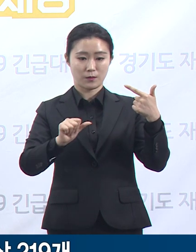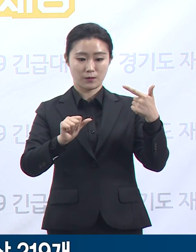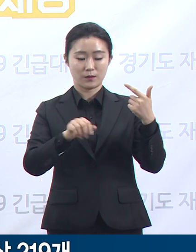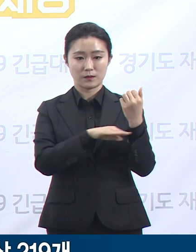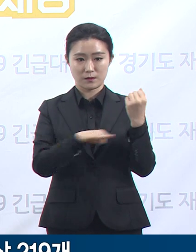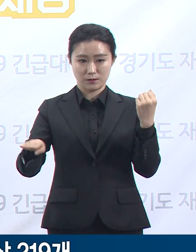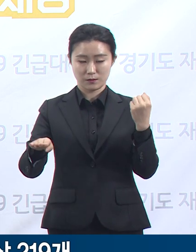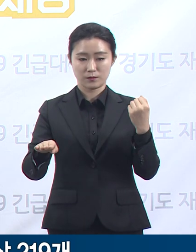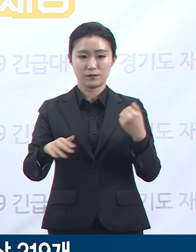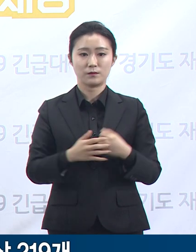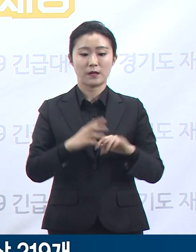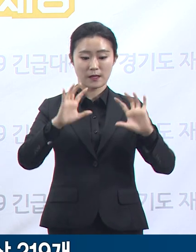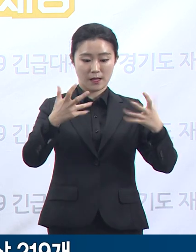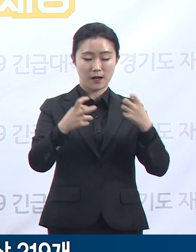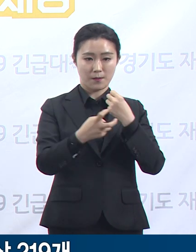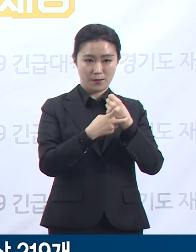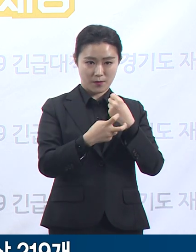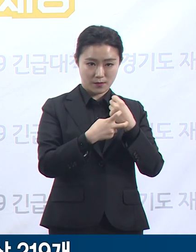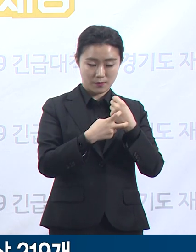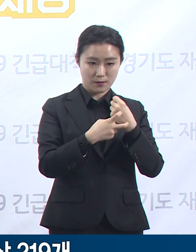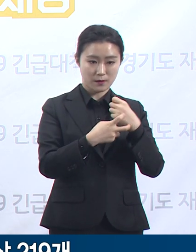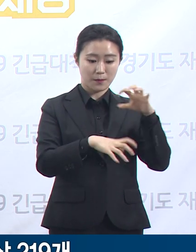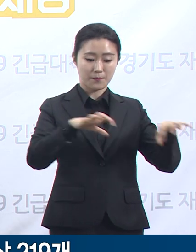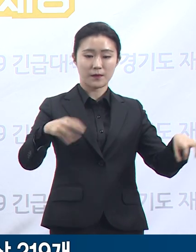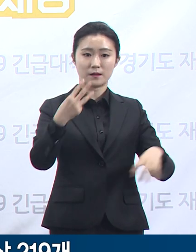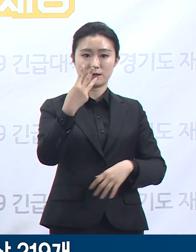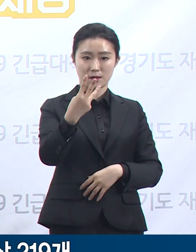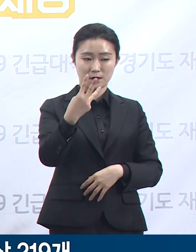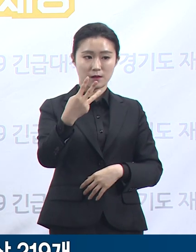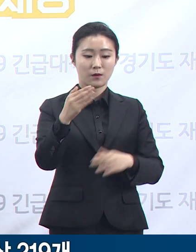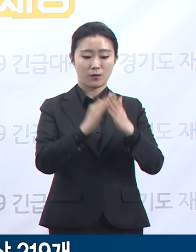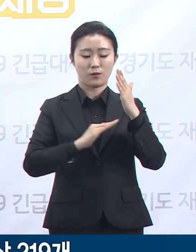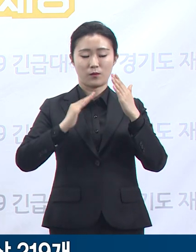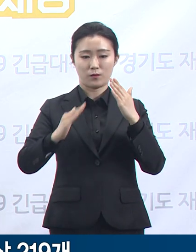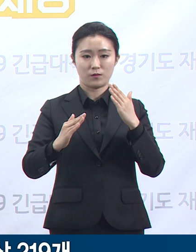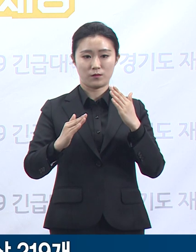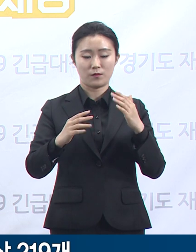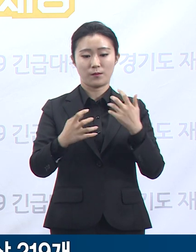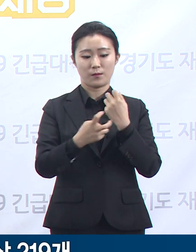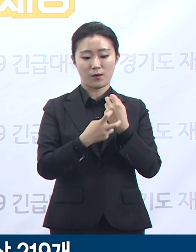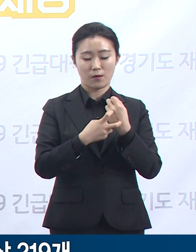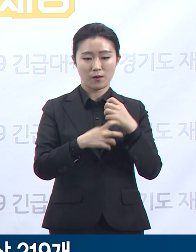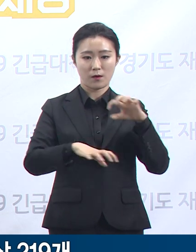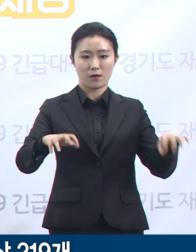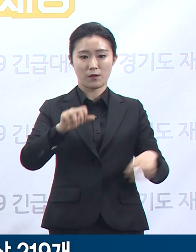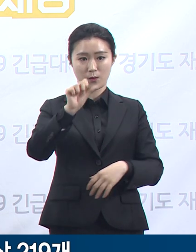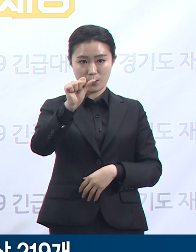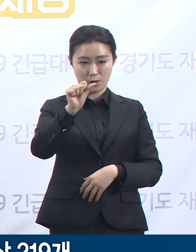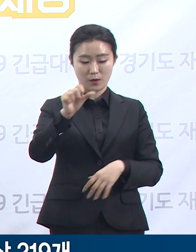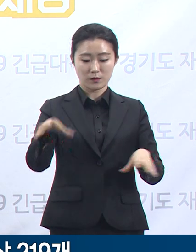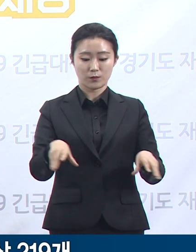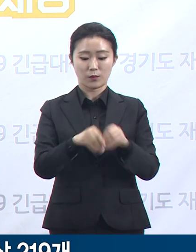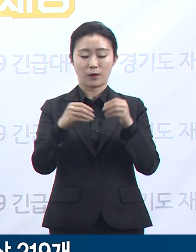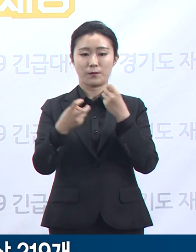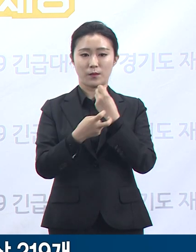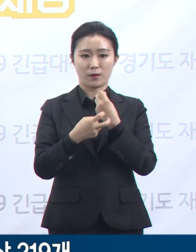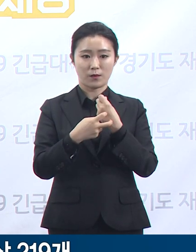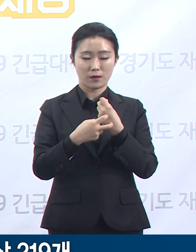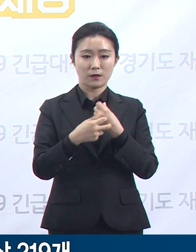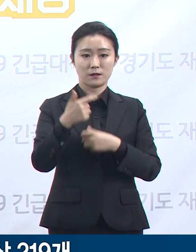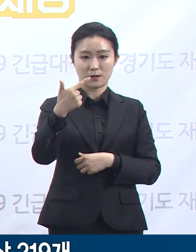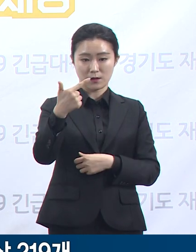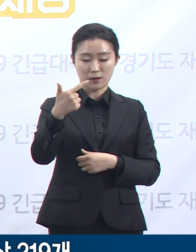국가지정 입원치료병상 운영병원 3곳, 공공의료기관 5곳 및 도내 종합병원 8곳의 협력으로